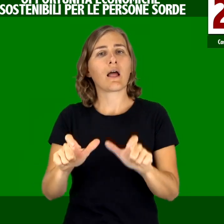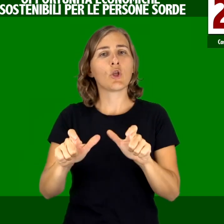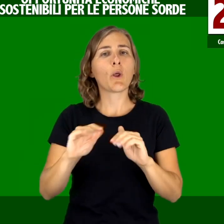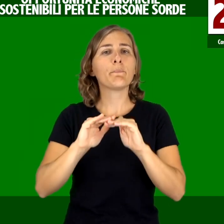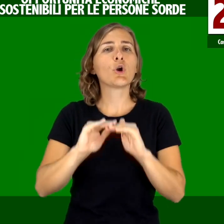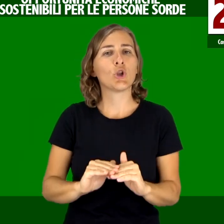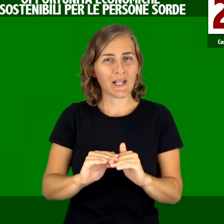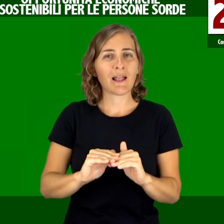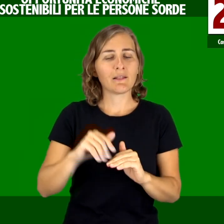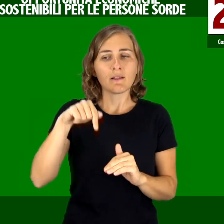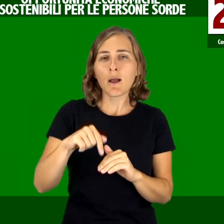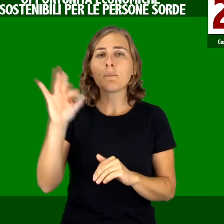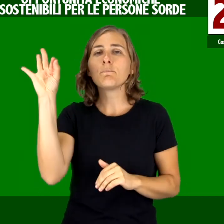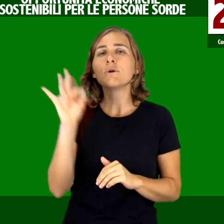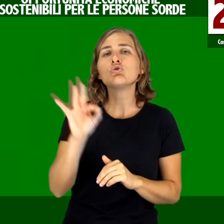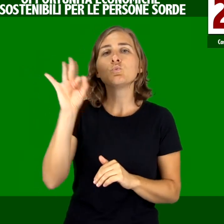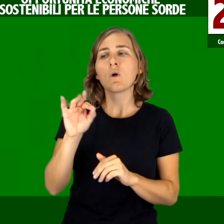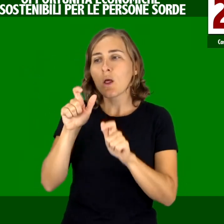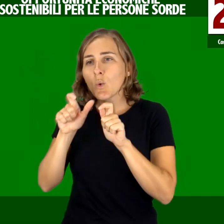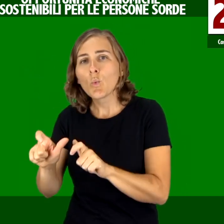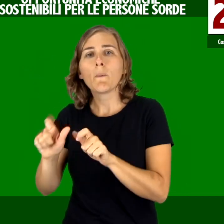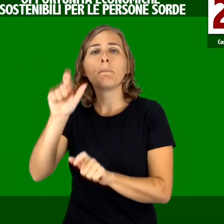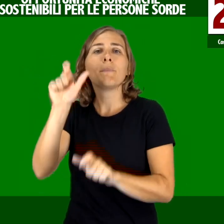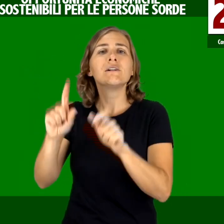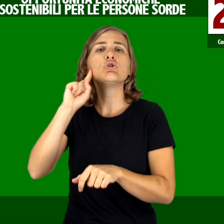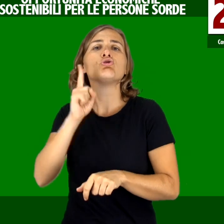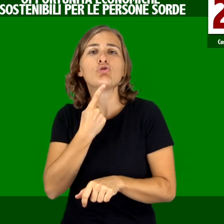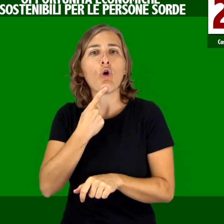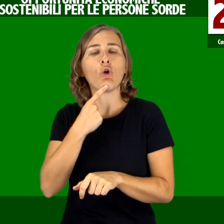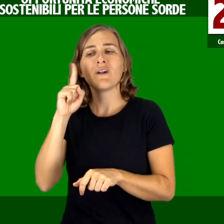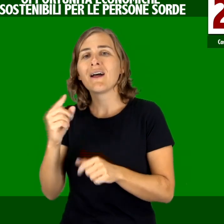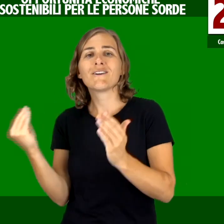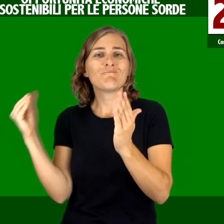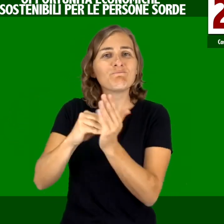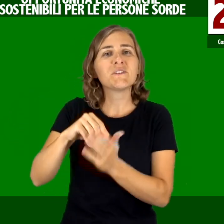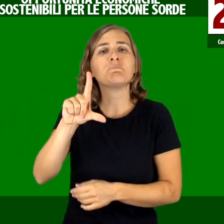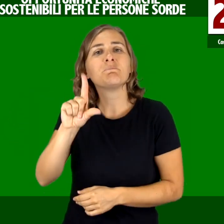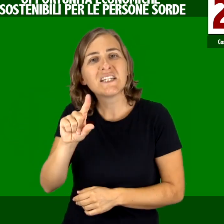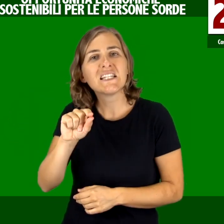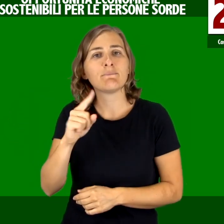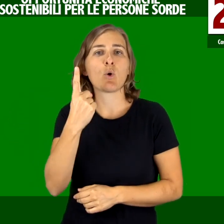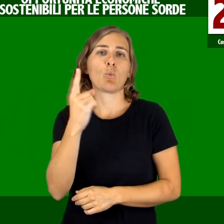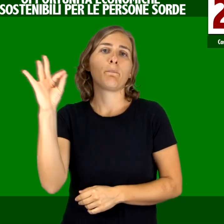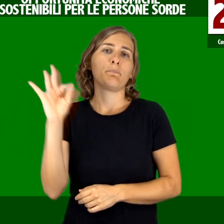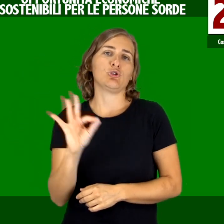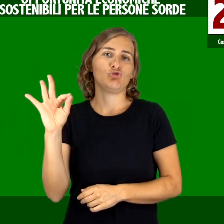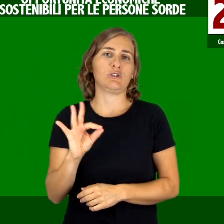È per questo che ci battiamo affinché una minima quota dei posti delle quote riservate dalla legge alle categorie